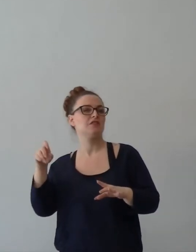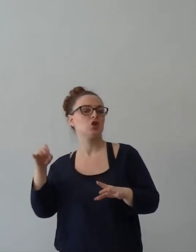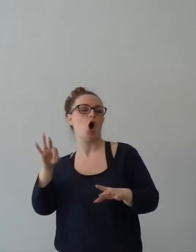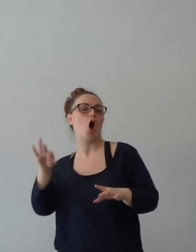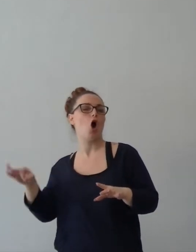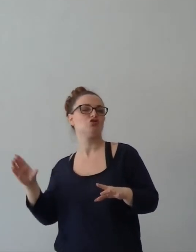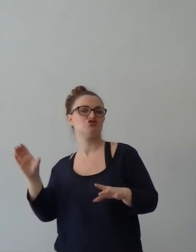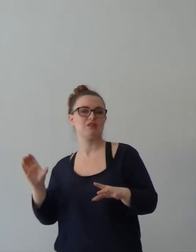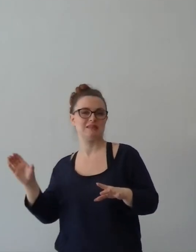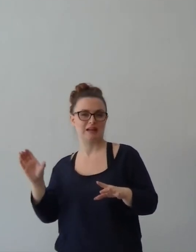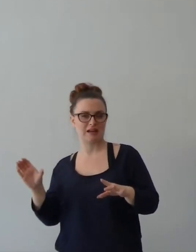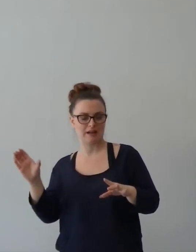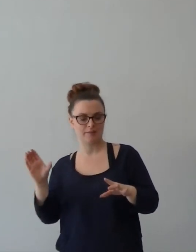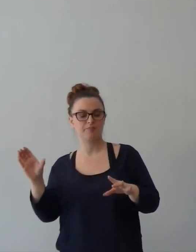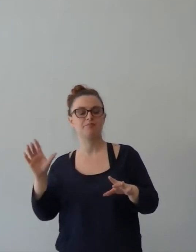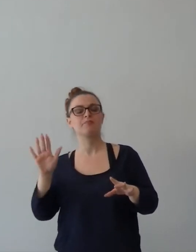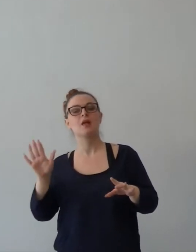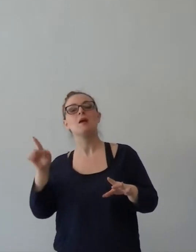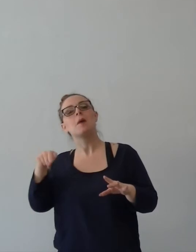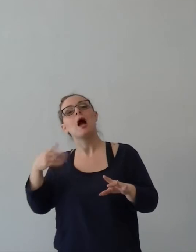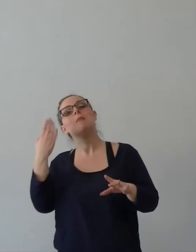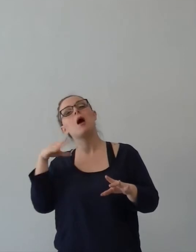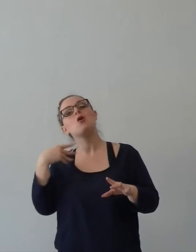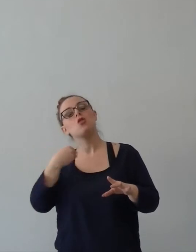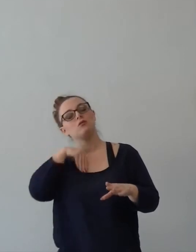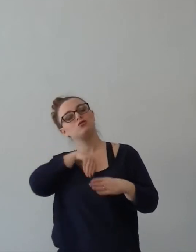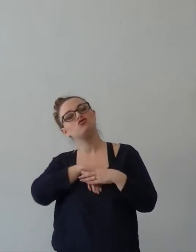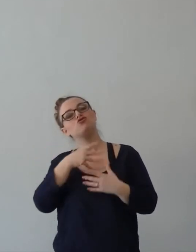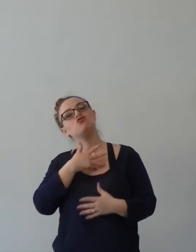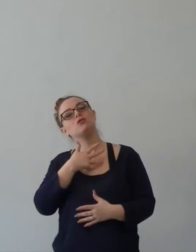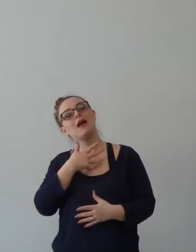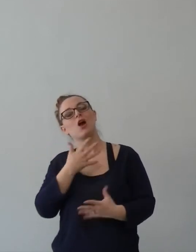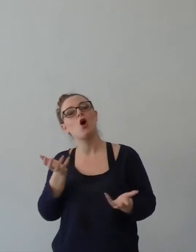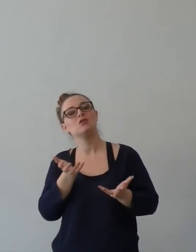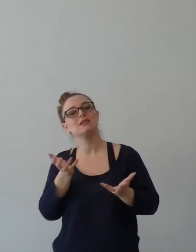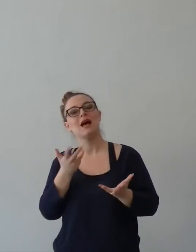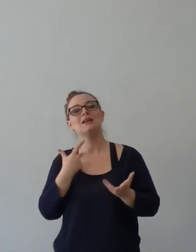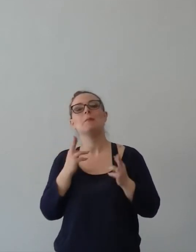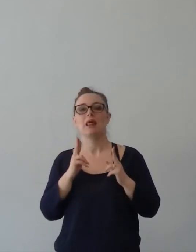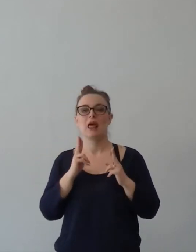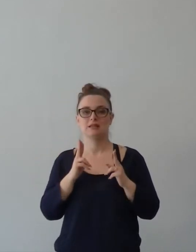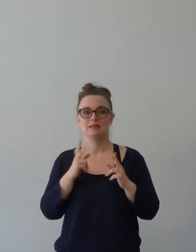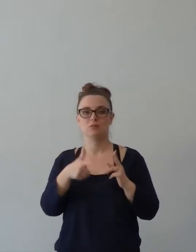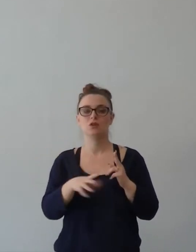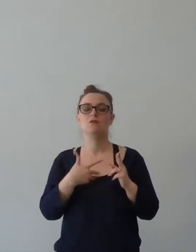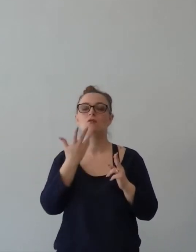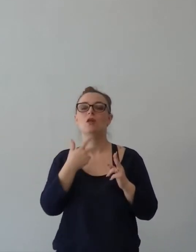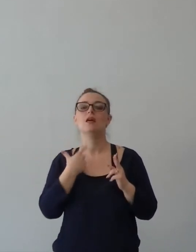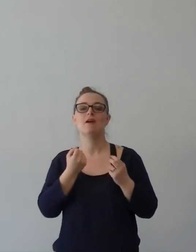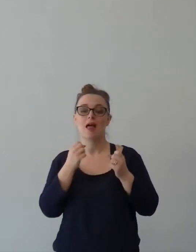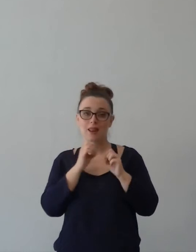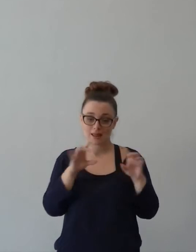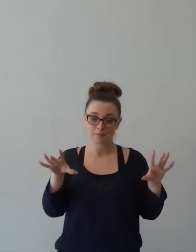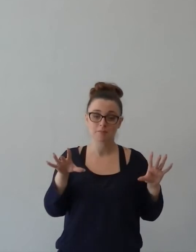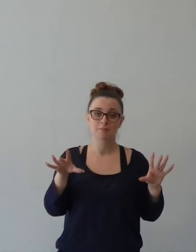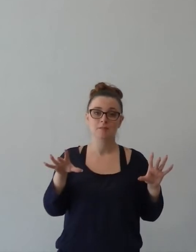speranza era legata a un compito specifico. Lui voleva essere liberato, perché? Perché Dio gli aveva messo in cuore di